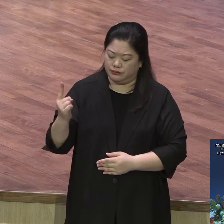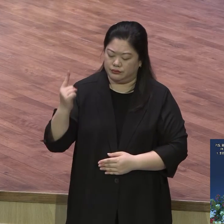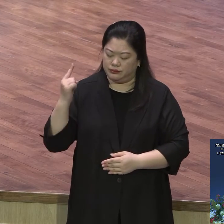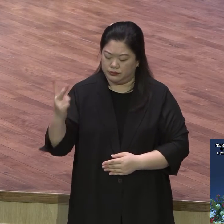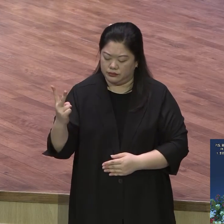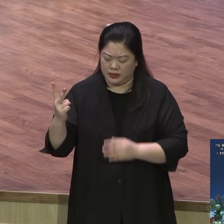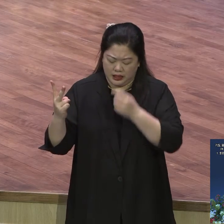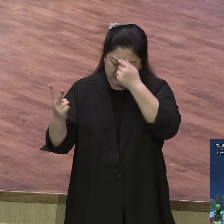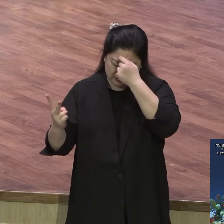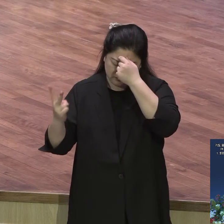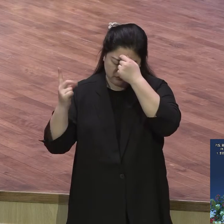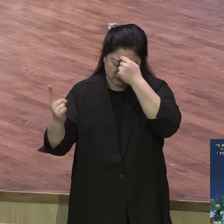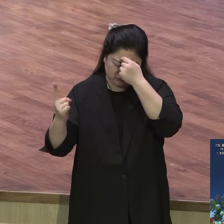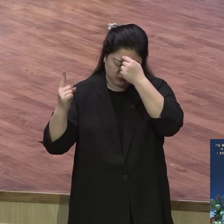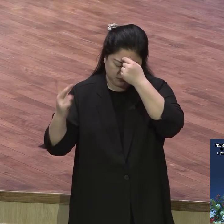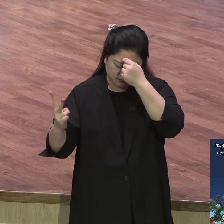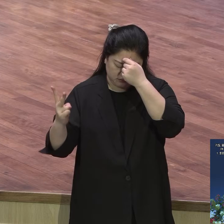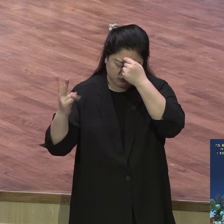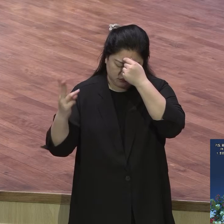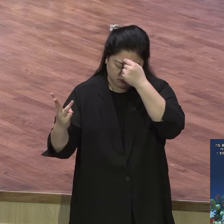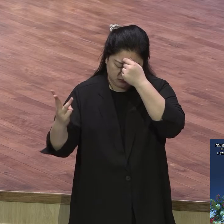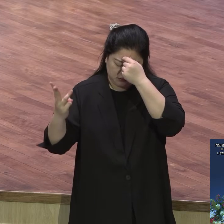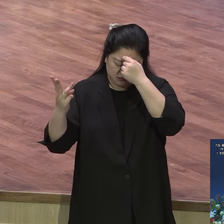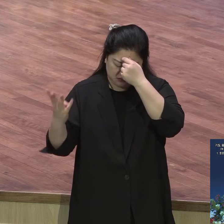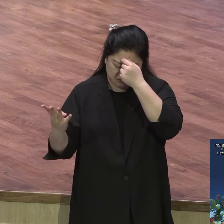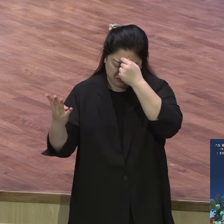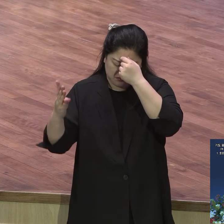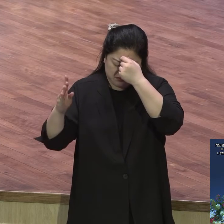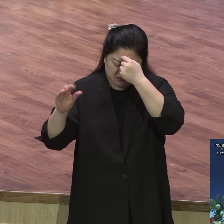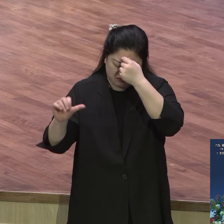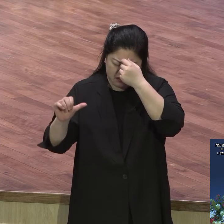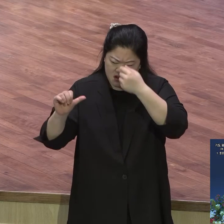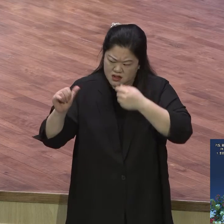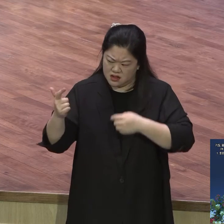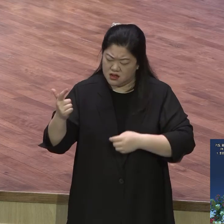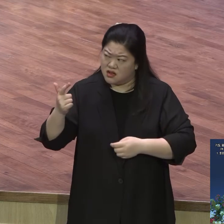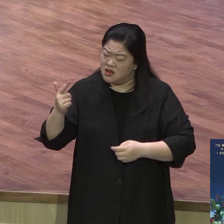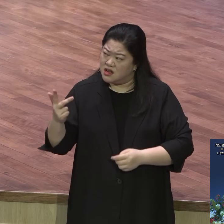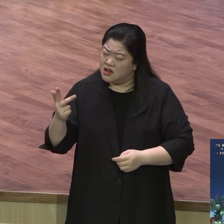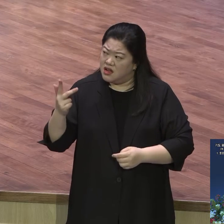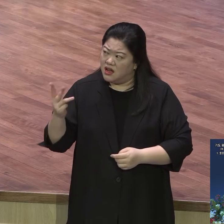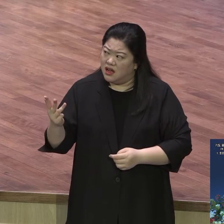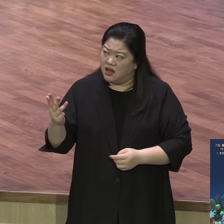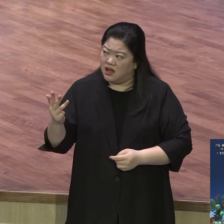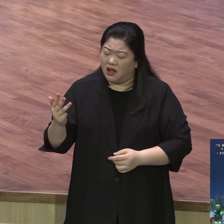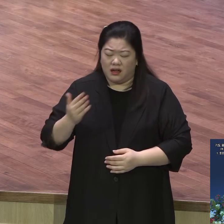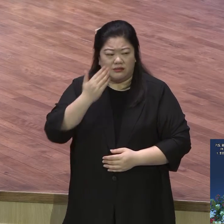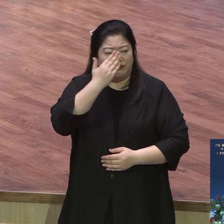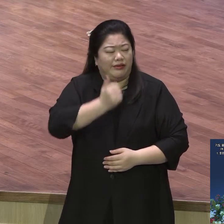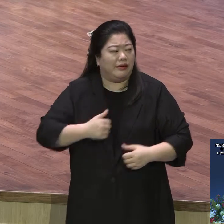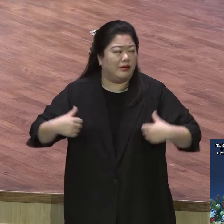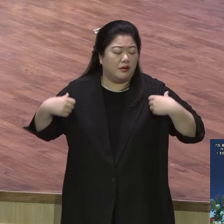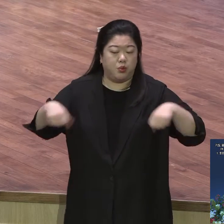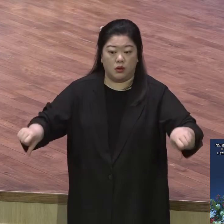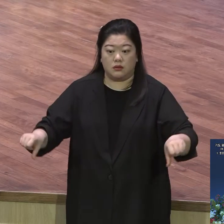기도를 하다가 자기 생각대로 되지 않으면 기도해도 별 수 없네 하면서 기도 멈춰버려요.